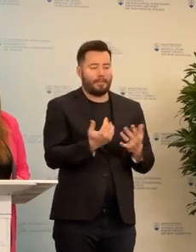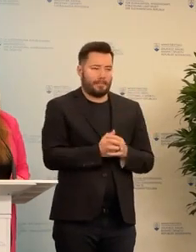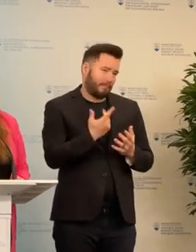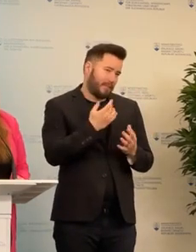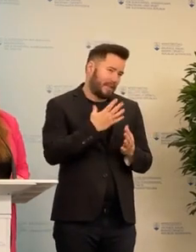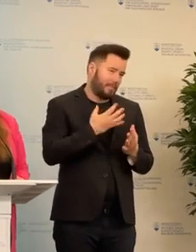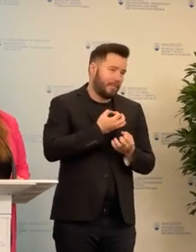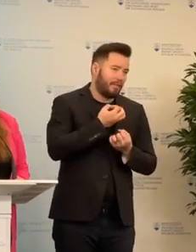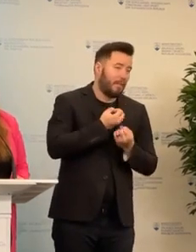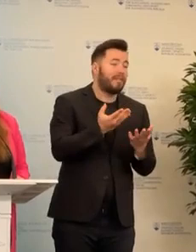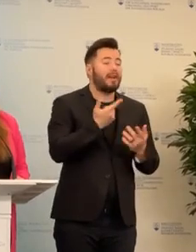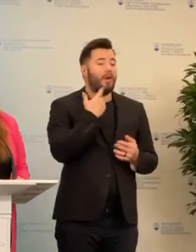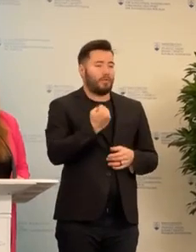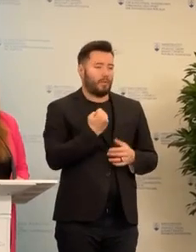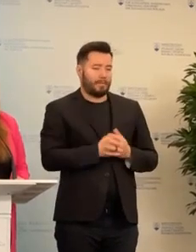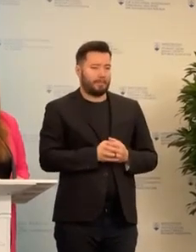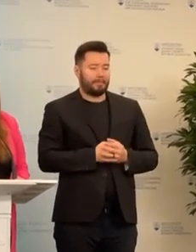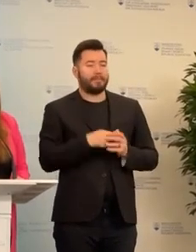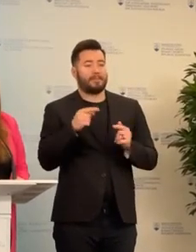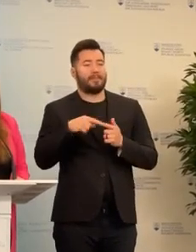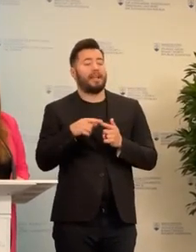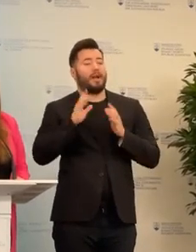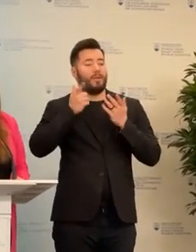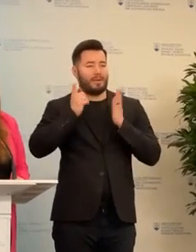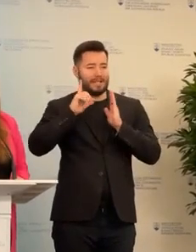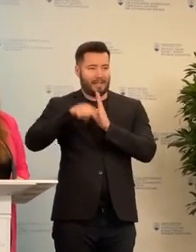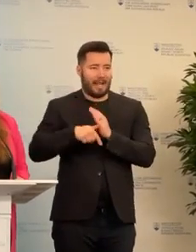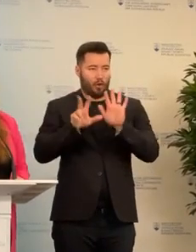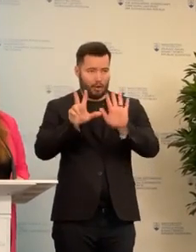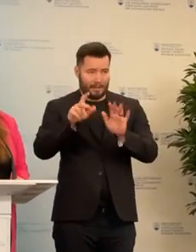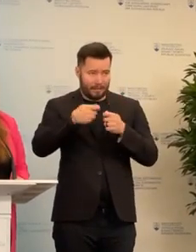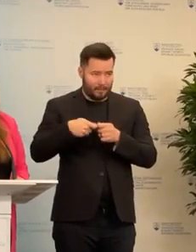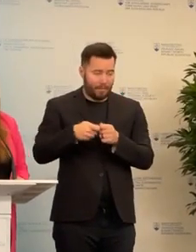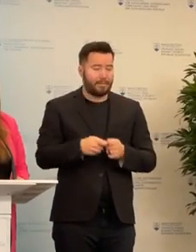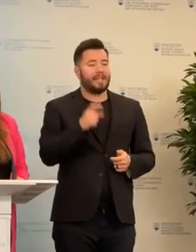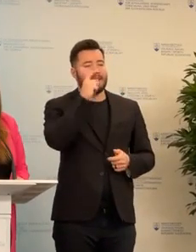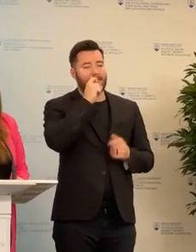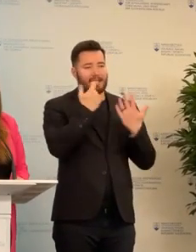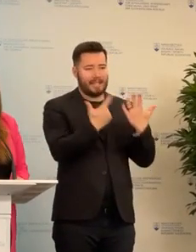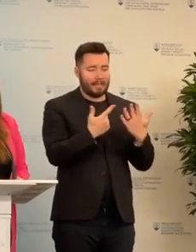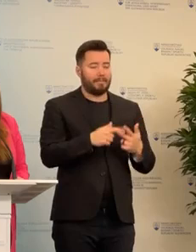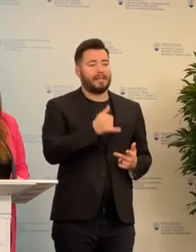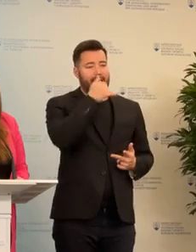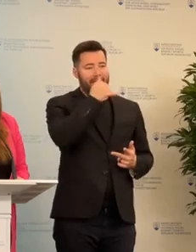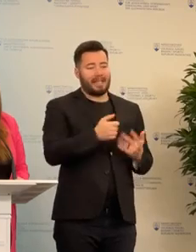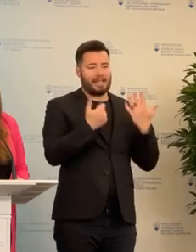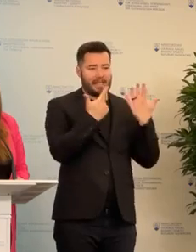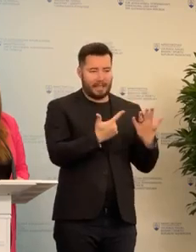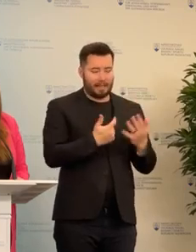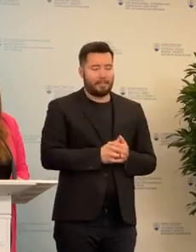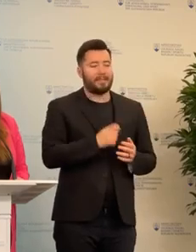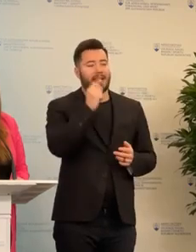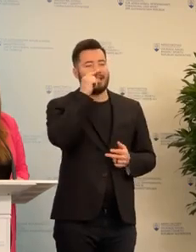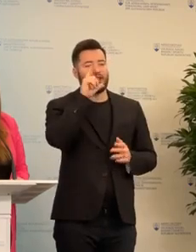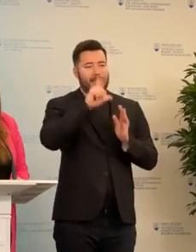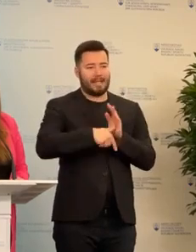funguje. V Bratislavskom kraju máme v súčasnosti vytvorených osem týmov, v Trnavskom sedem, v Nitriámskom sedem týmov, v Trenčianský